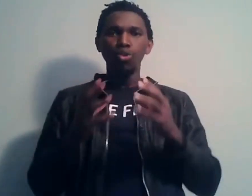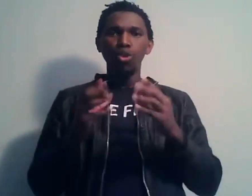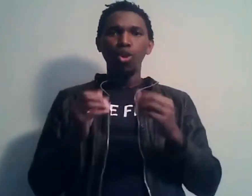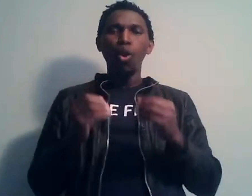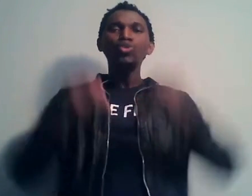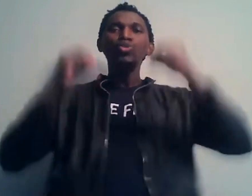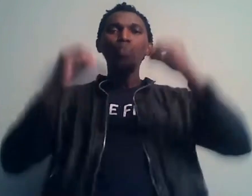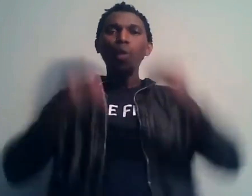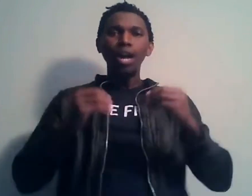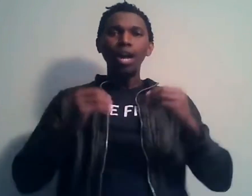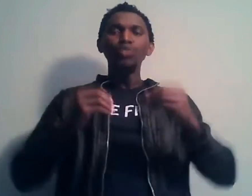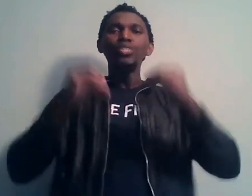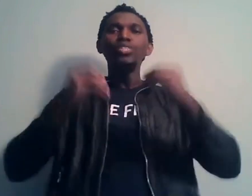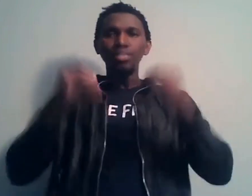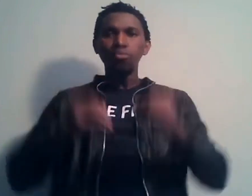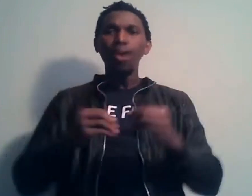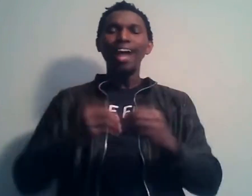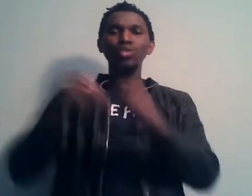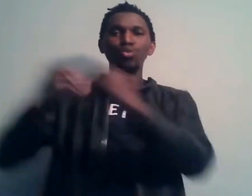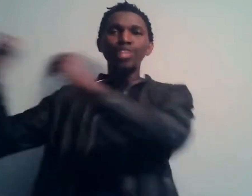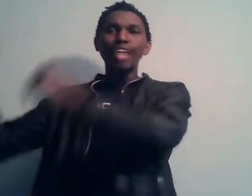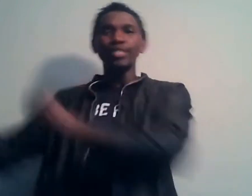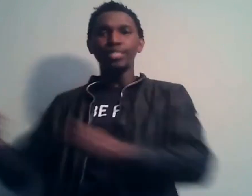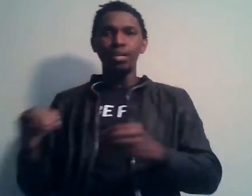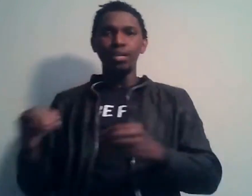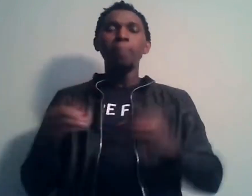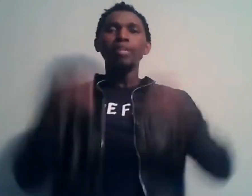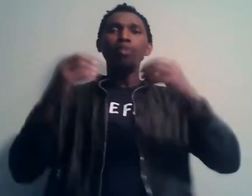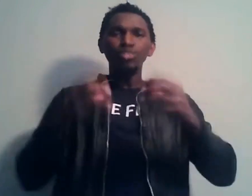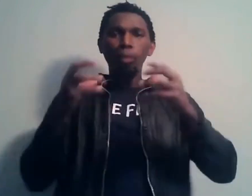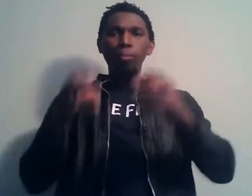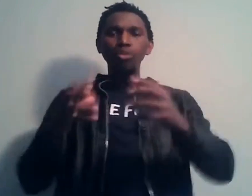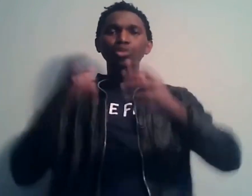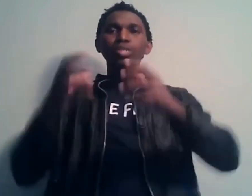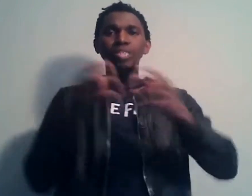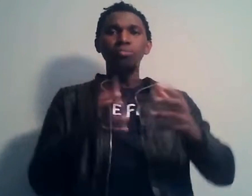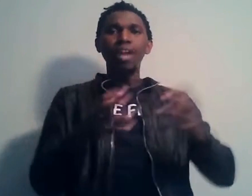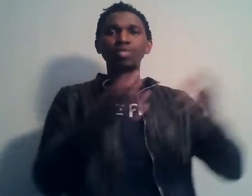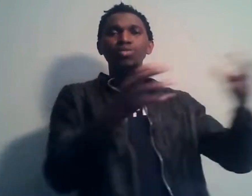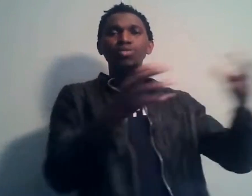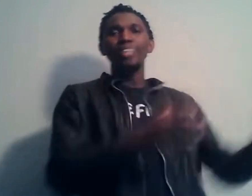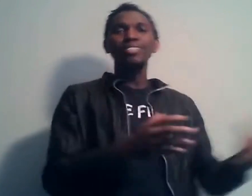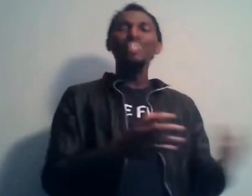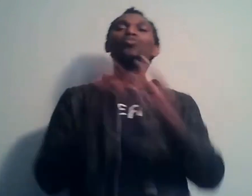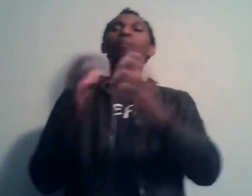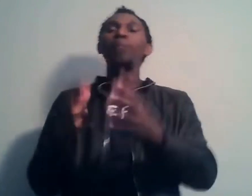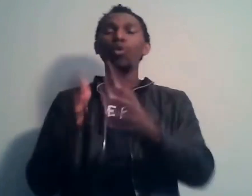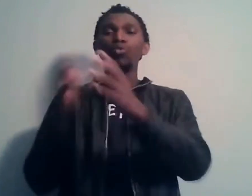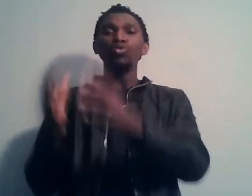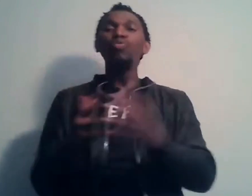'on doit donner de l'espoir à ceux qu'on a laissés. Mais comment est-ce qu'on peut donner de l'espoir à ceux qui sont restés si nous-mêmes on continue